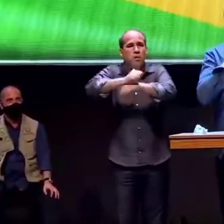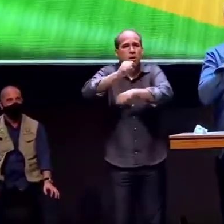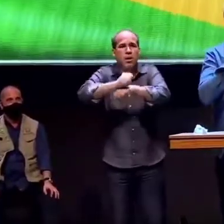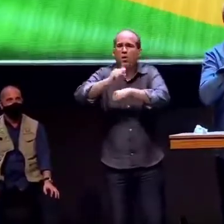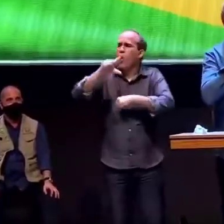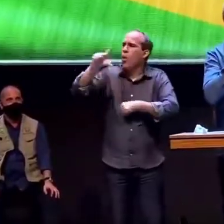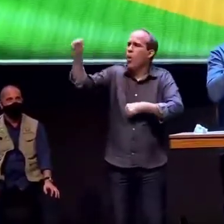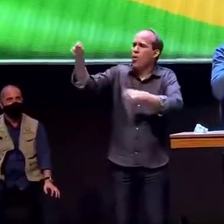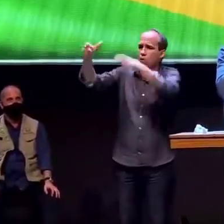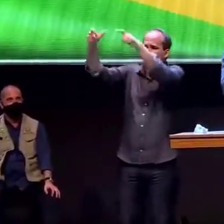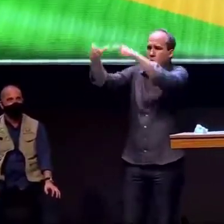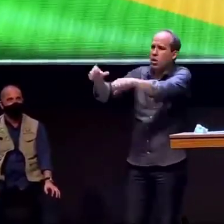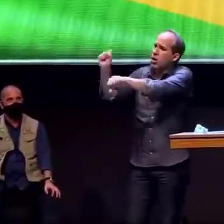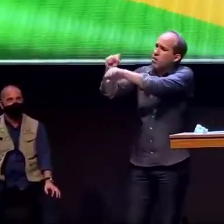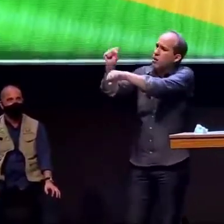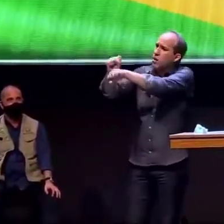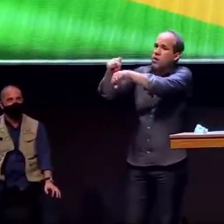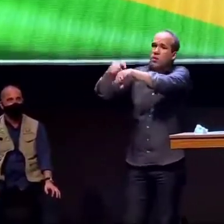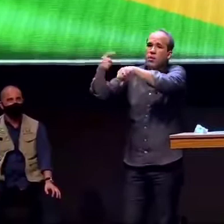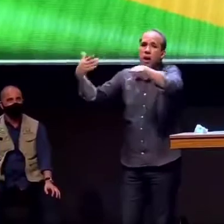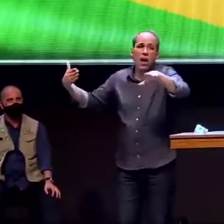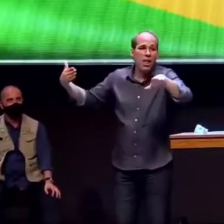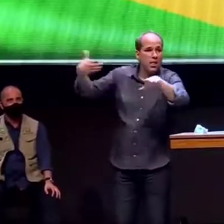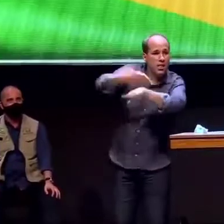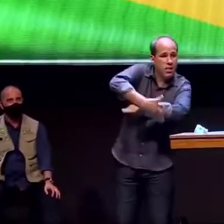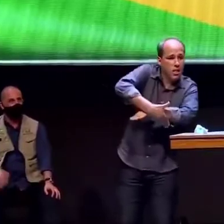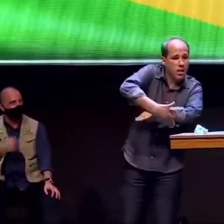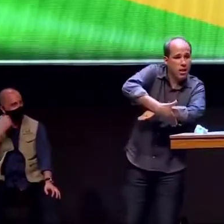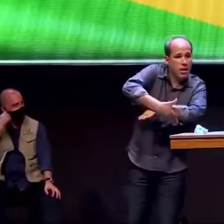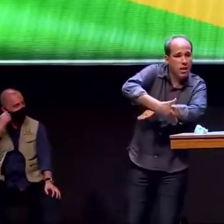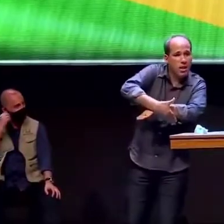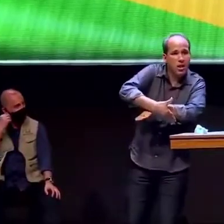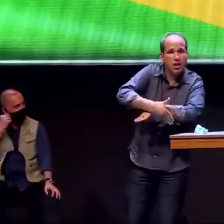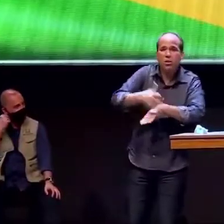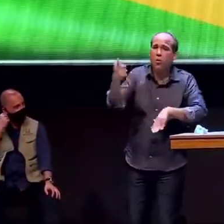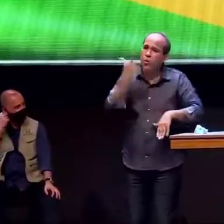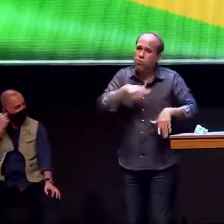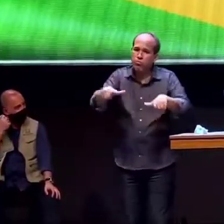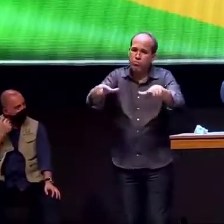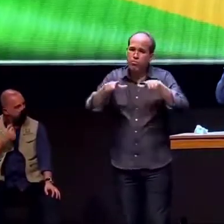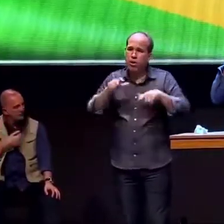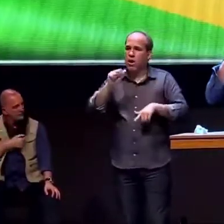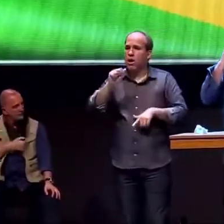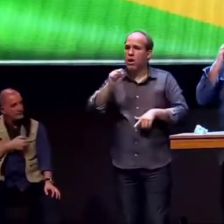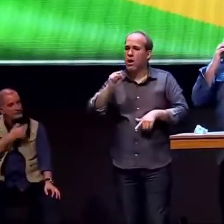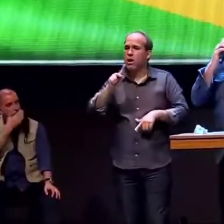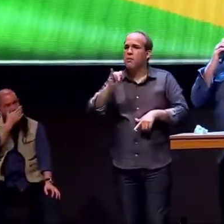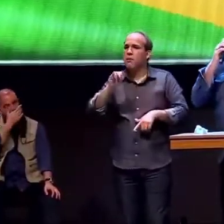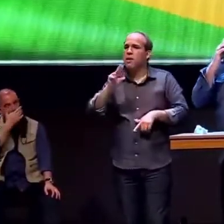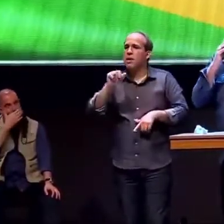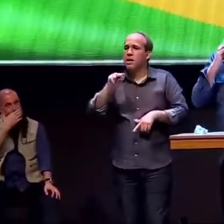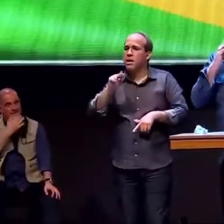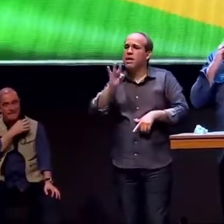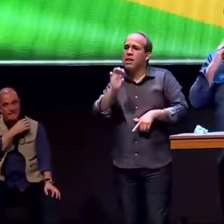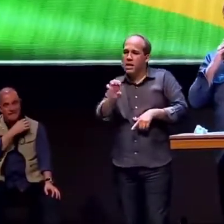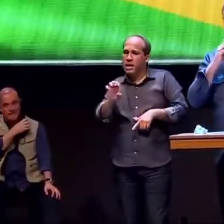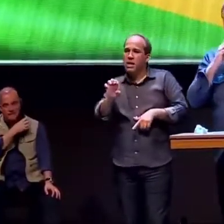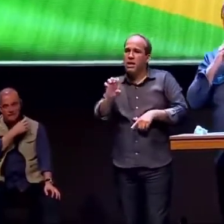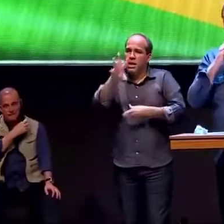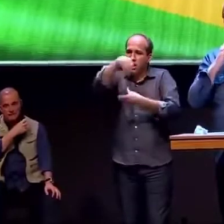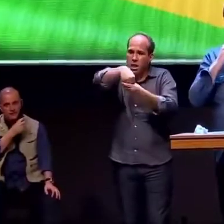afastado o momento de entrar no pátio para serem declarados aspirante oficial e a partir daquele momento